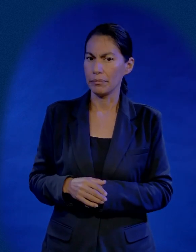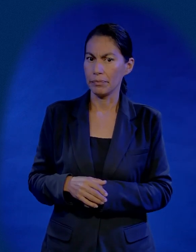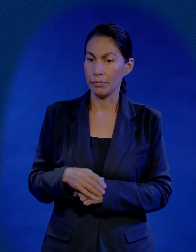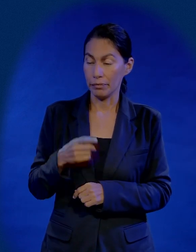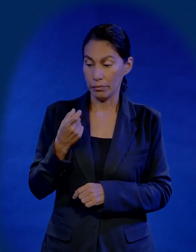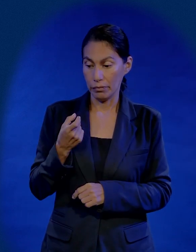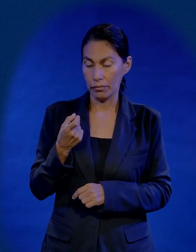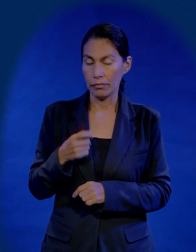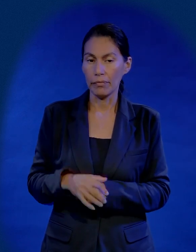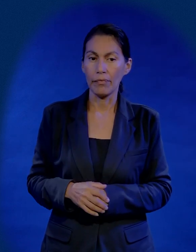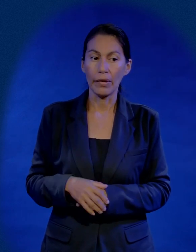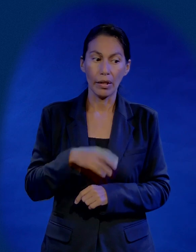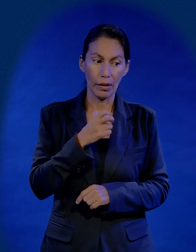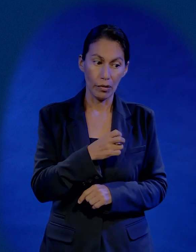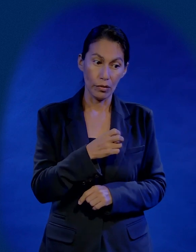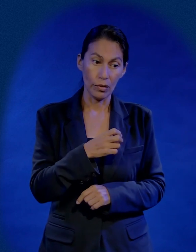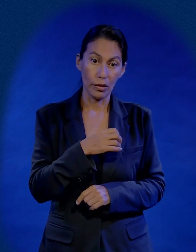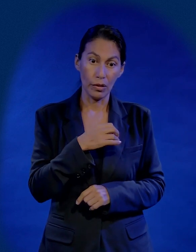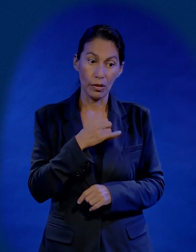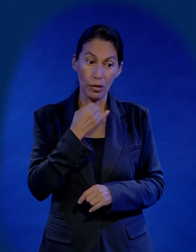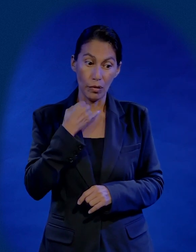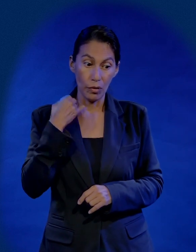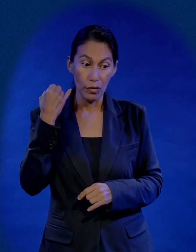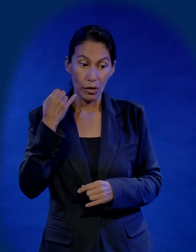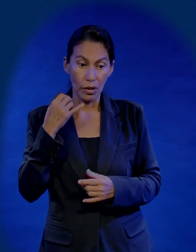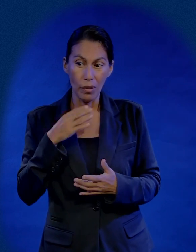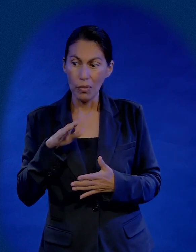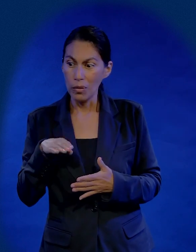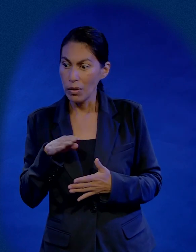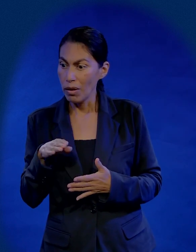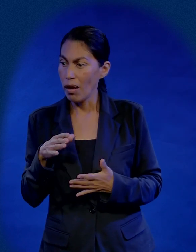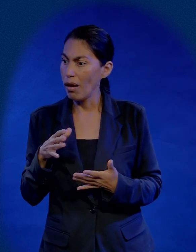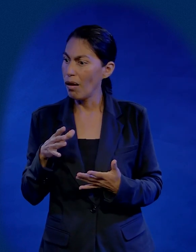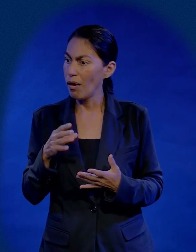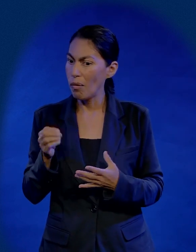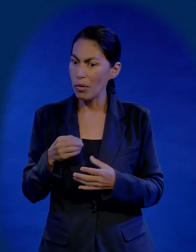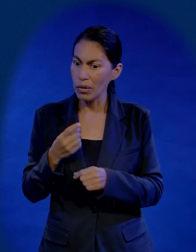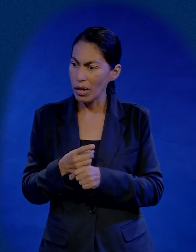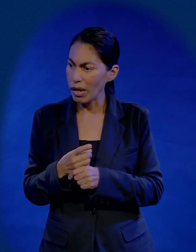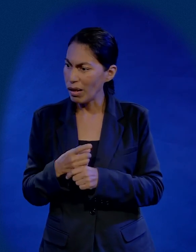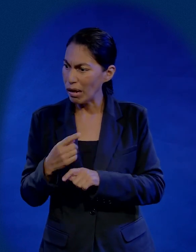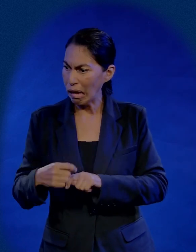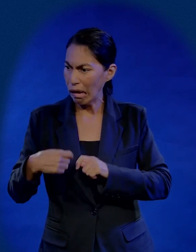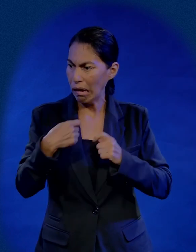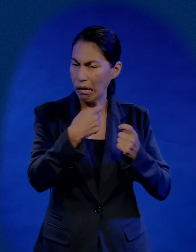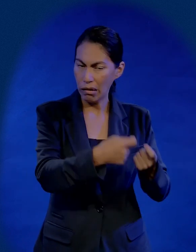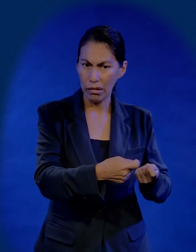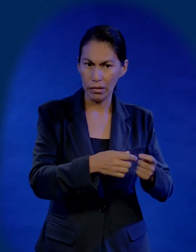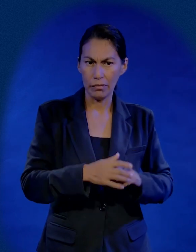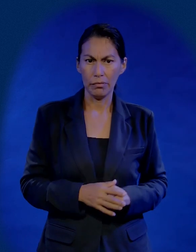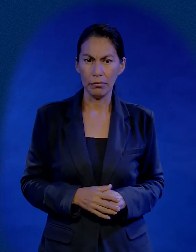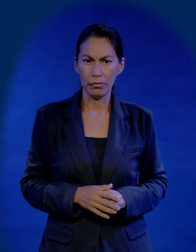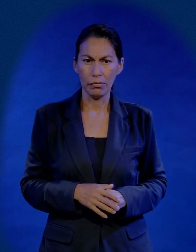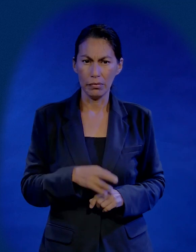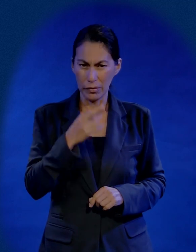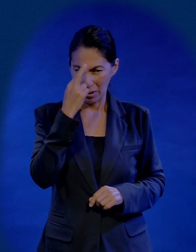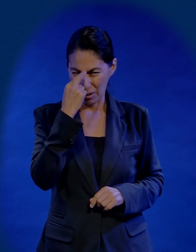Y desde entonces buscaba oportunidad para entregarlo. ¿Por qué digo que es un pasaje raro?